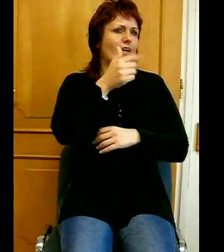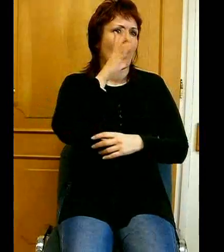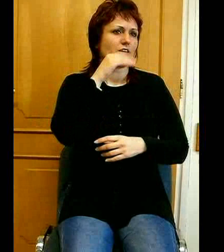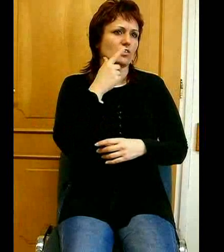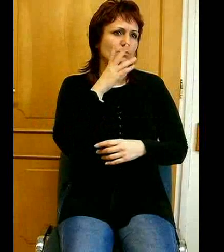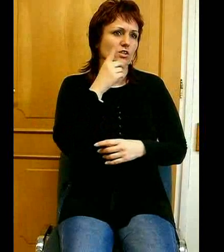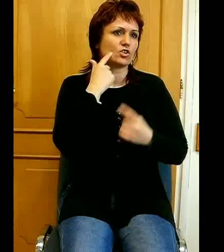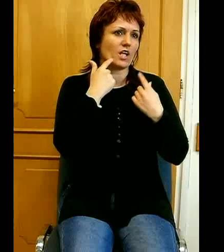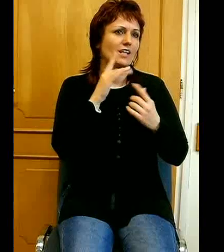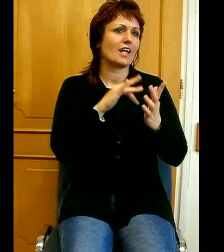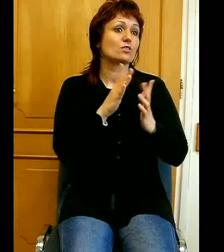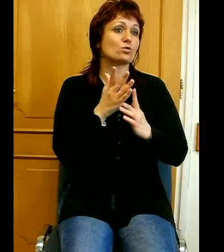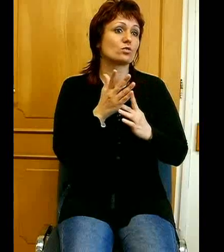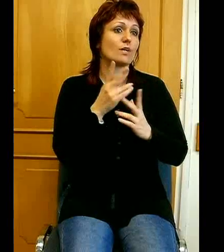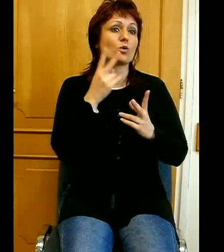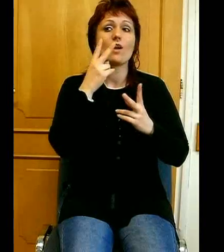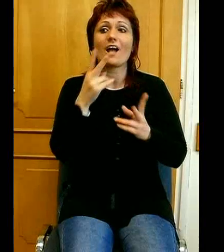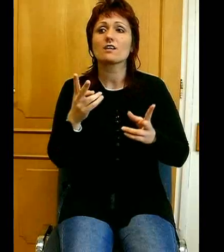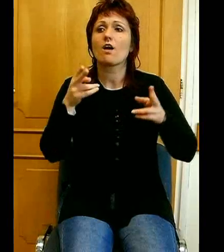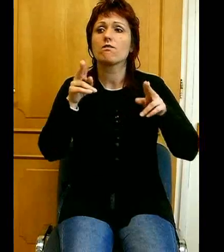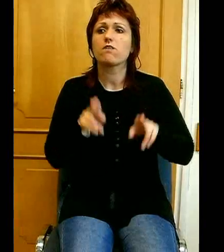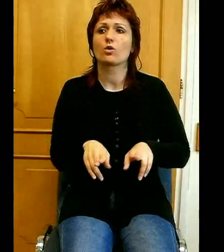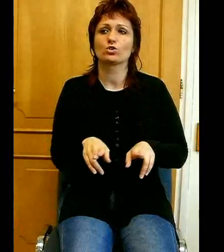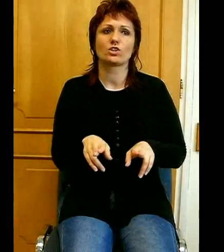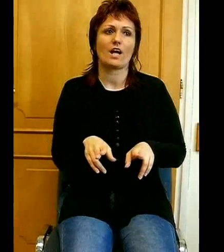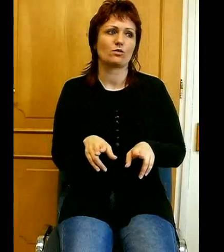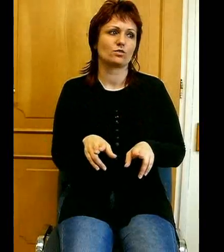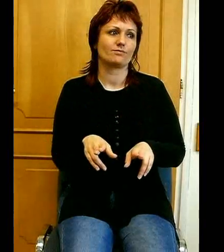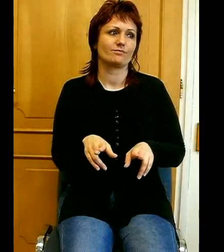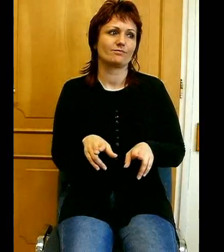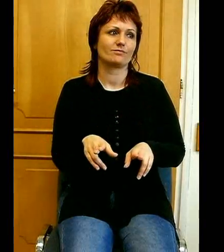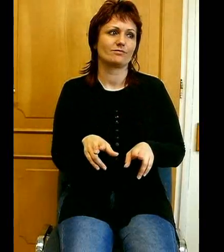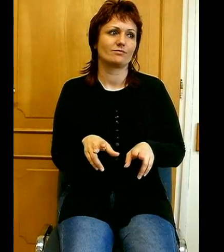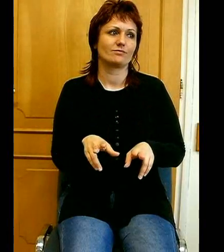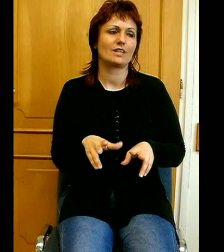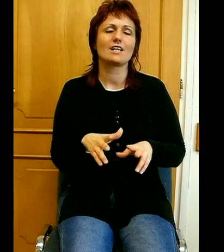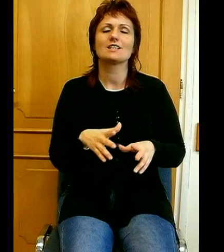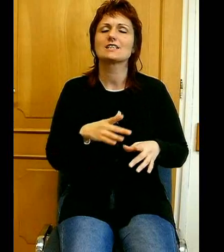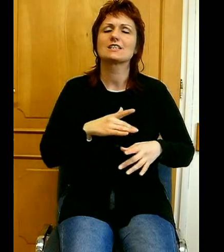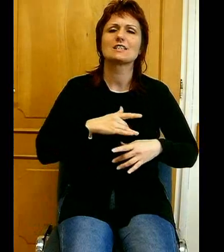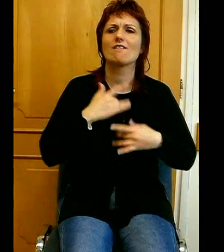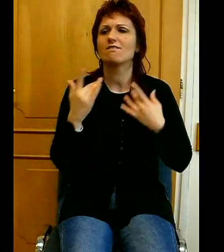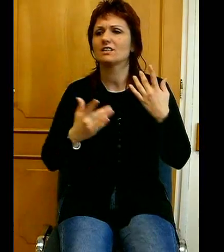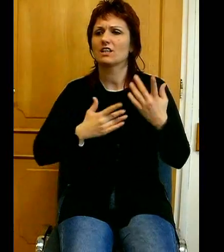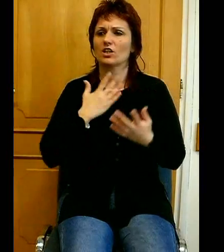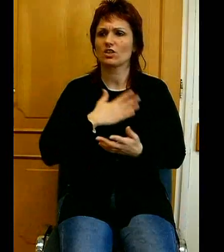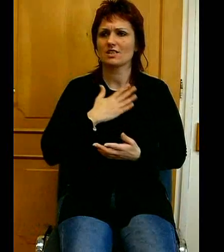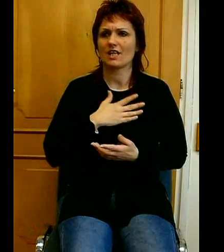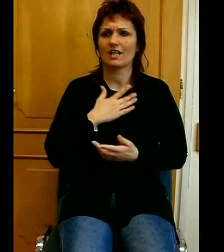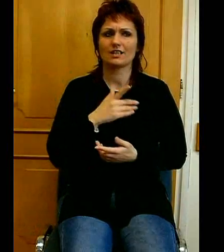következik abból. És sír, hogy ő szenvedélyesen szerette az ön népét. És ő ezt a